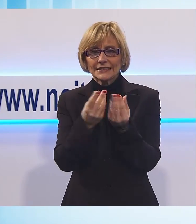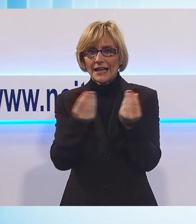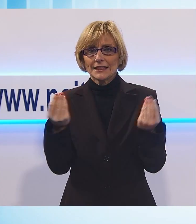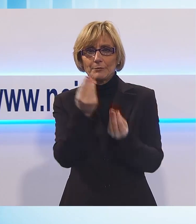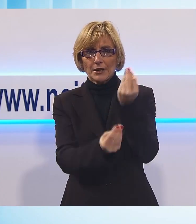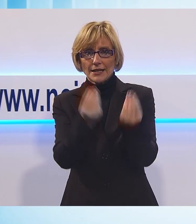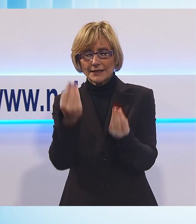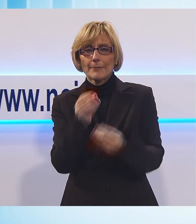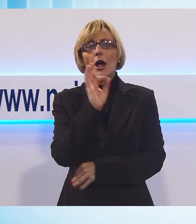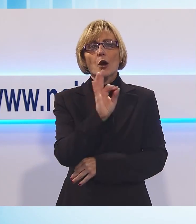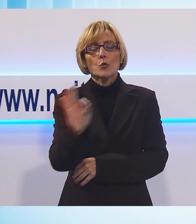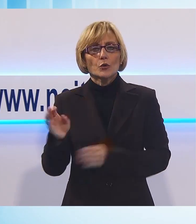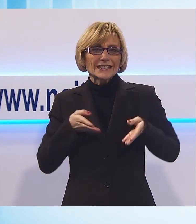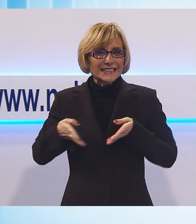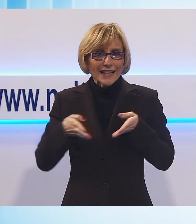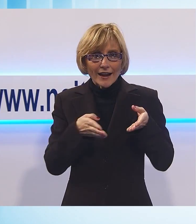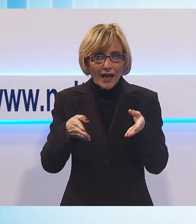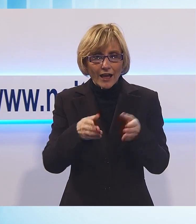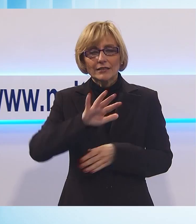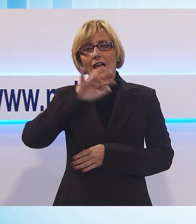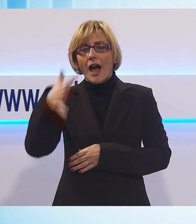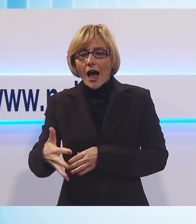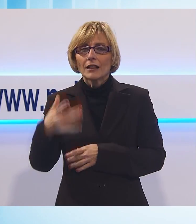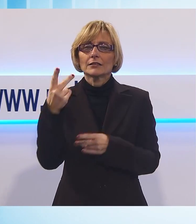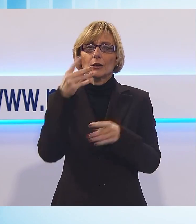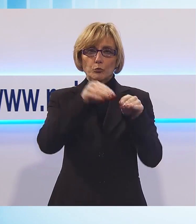strade, altri in luoghi davvero originali.